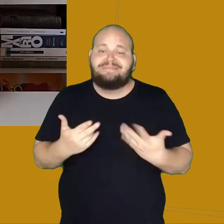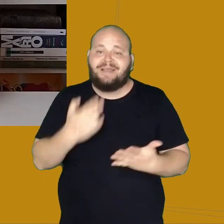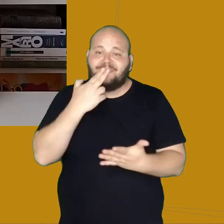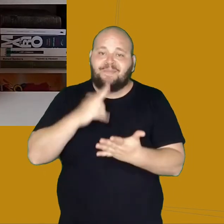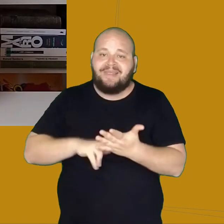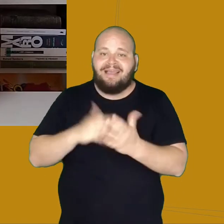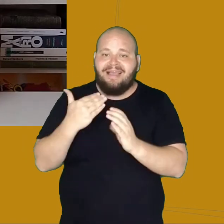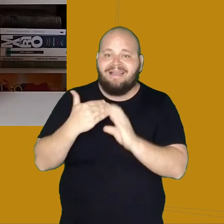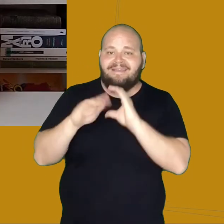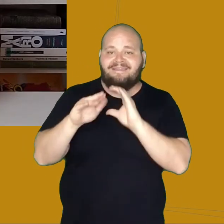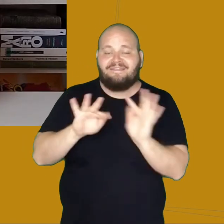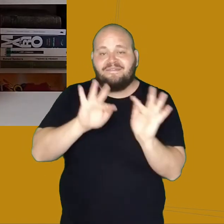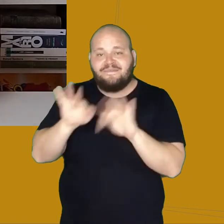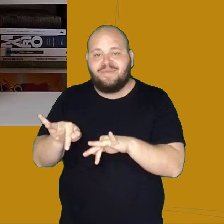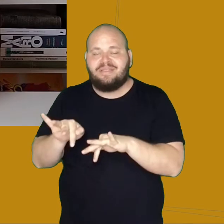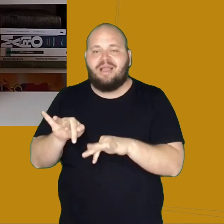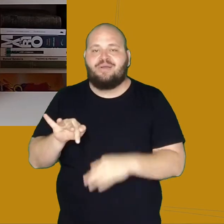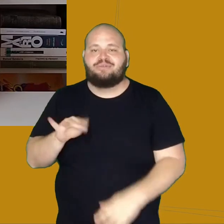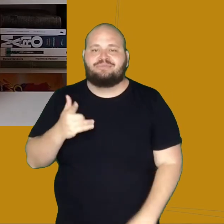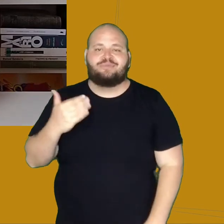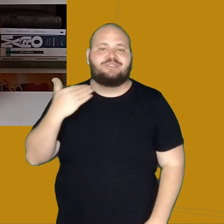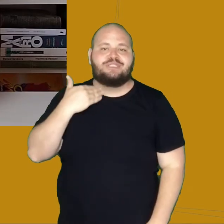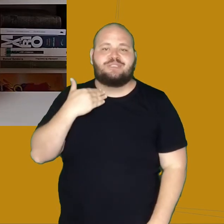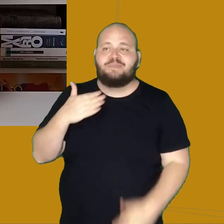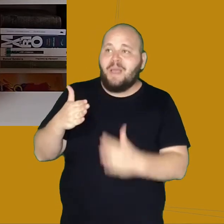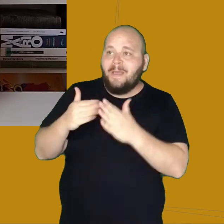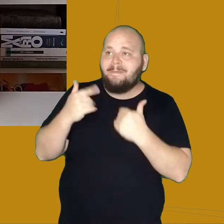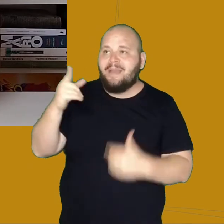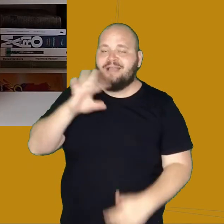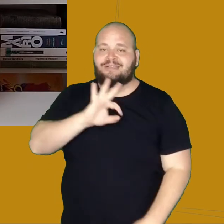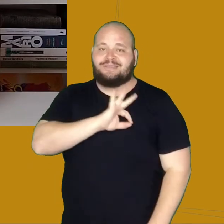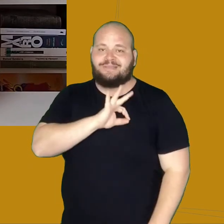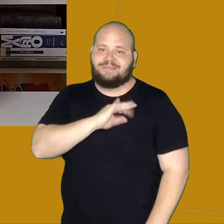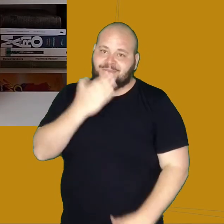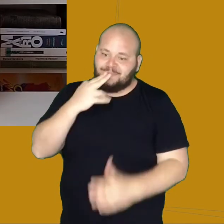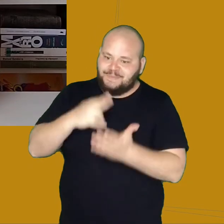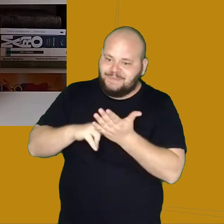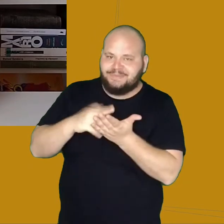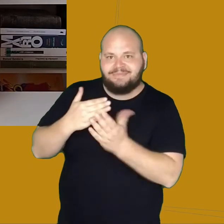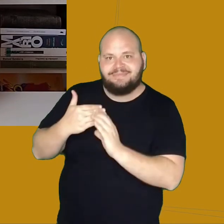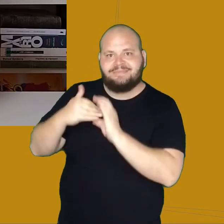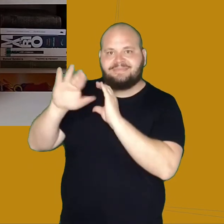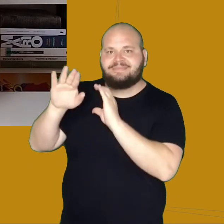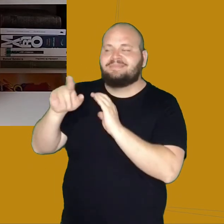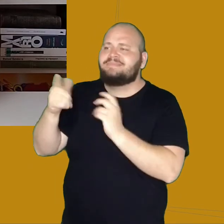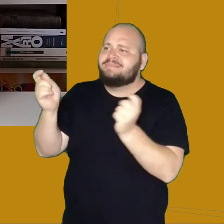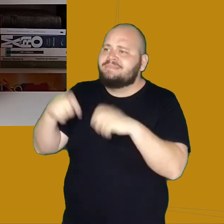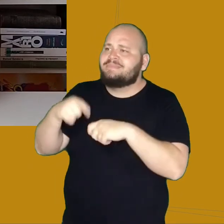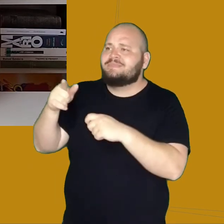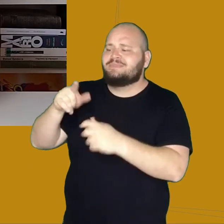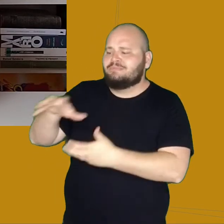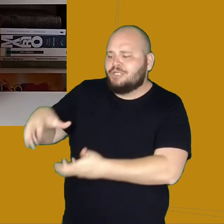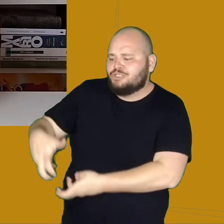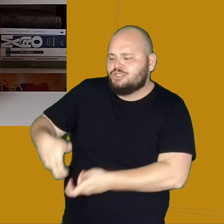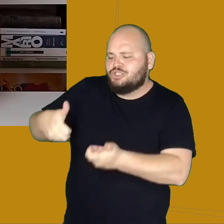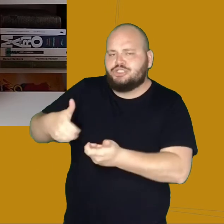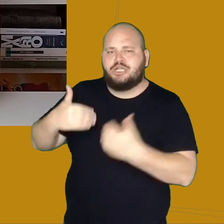o Desembargador solicita que o chefe de polícia da corte, a quem a carta era dirigida, providenciasse a remoção do cadáver e